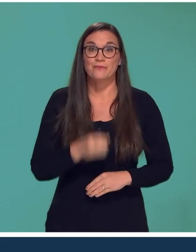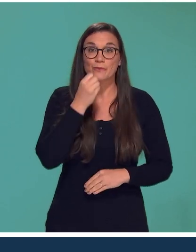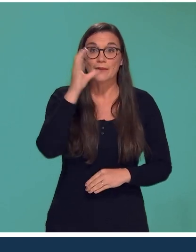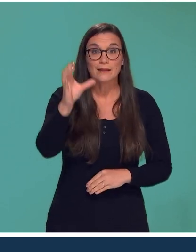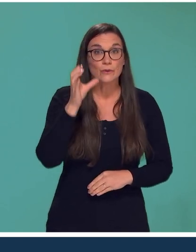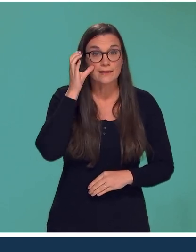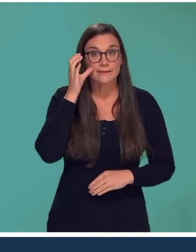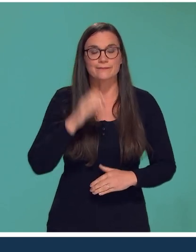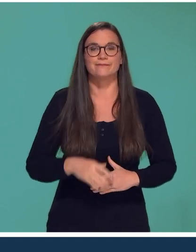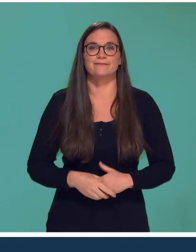Bon visionnage.